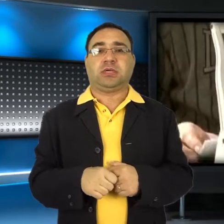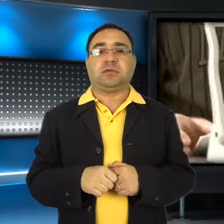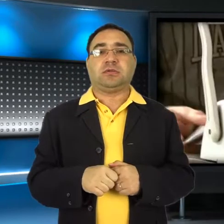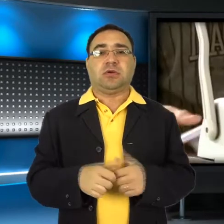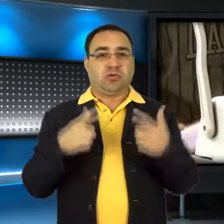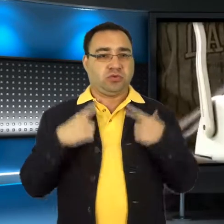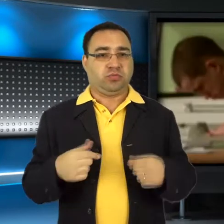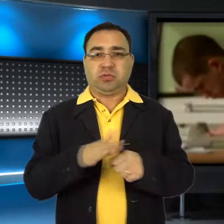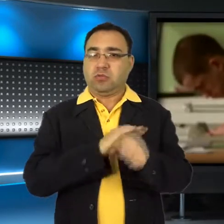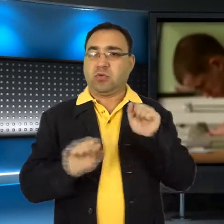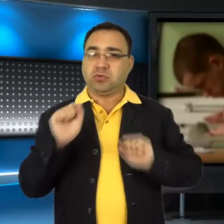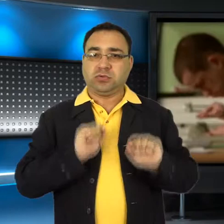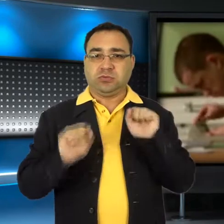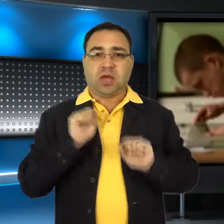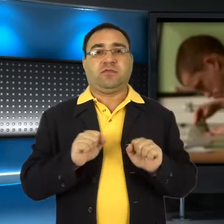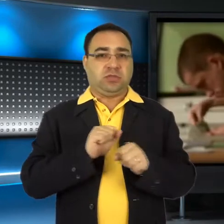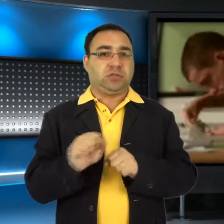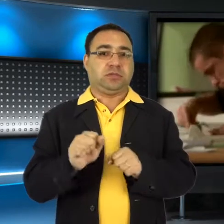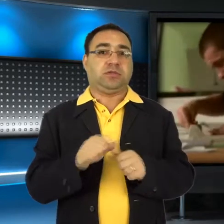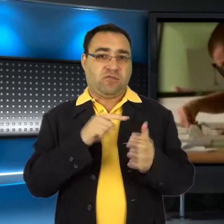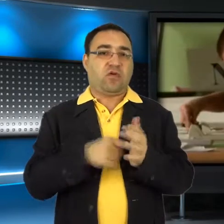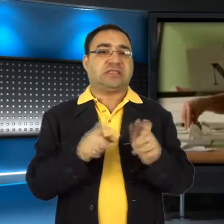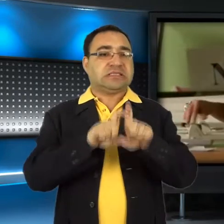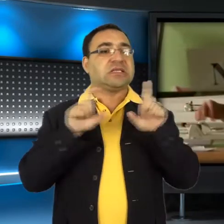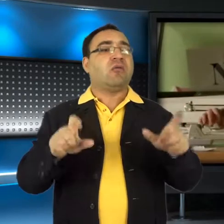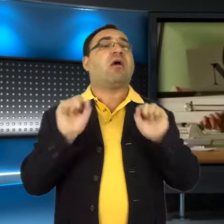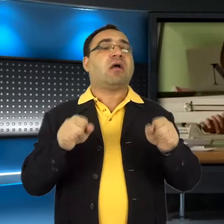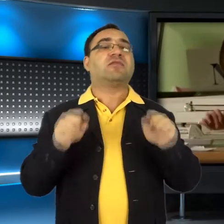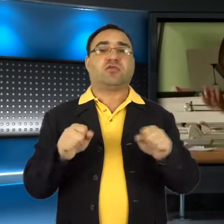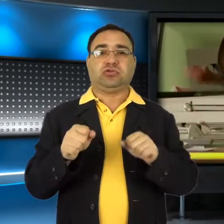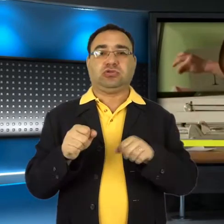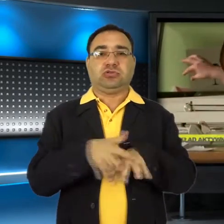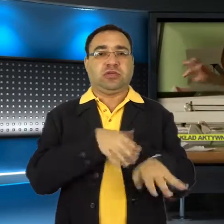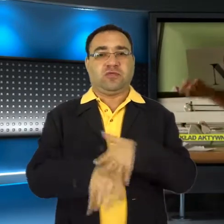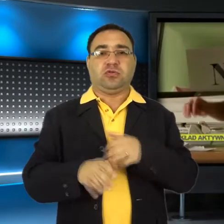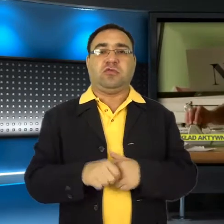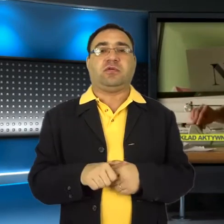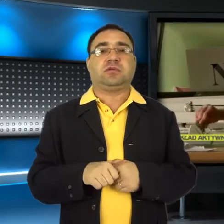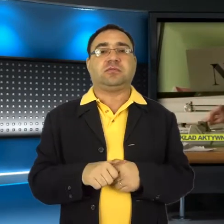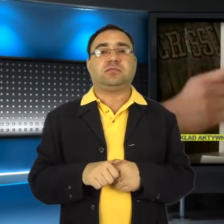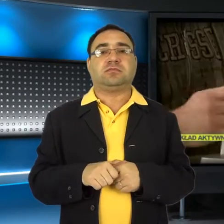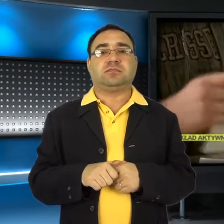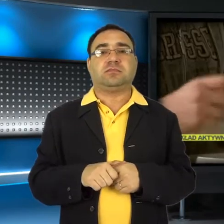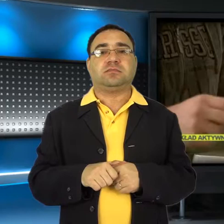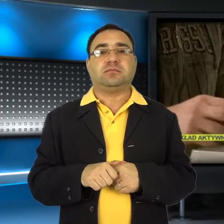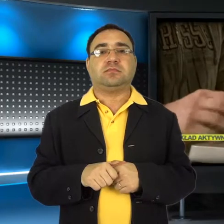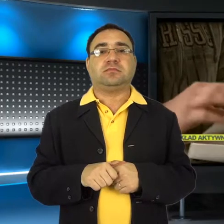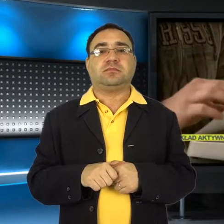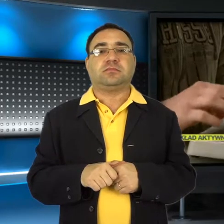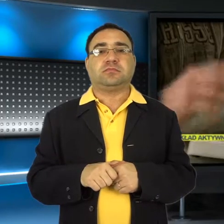rynku pracy. Dla osób niepełnosprawnych taką szansą są zakłady aktywności zawodowej. Teraz